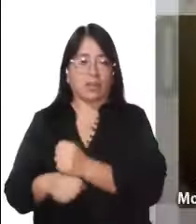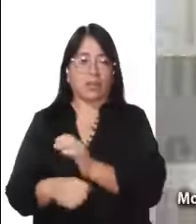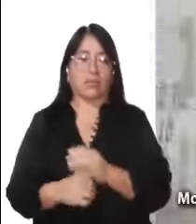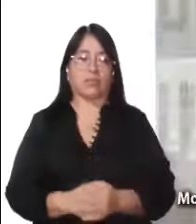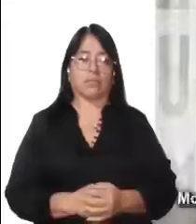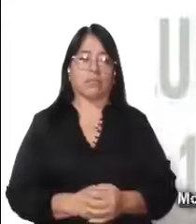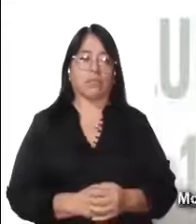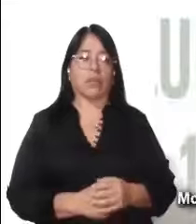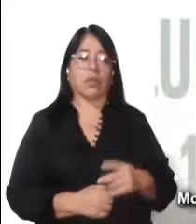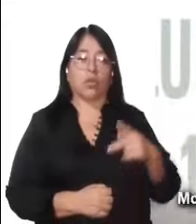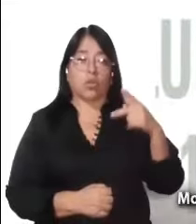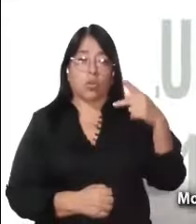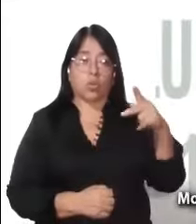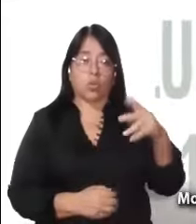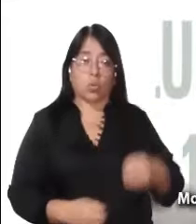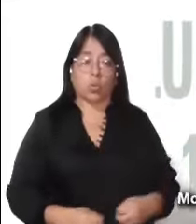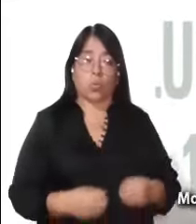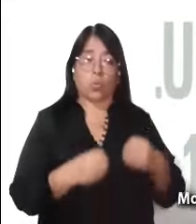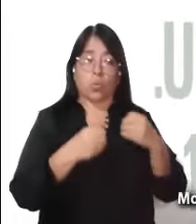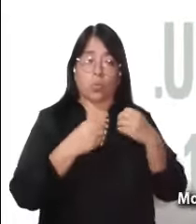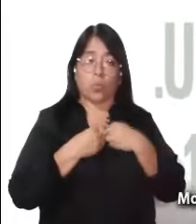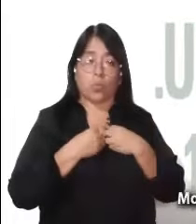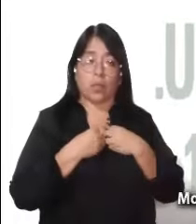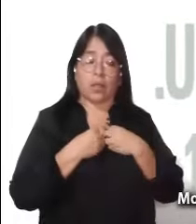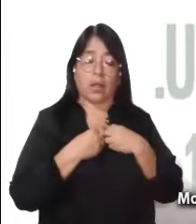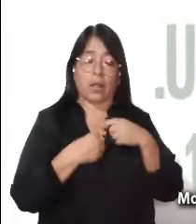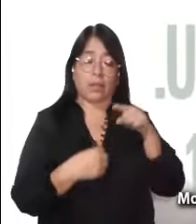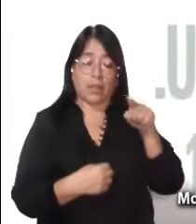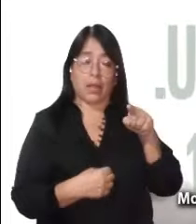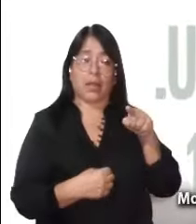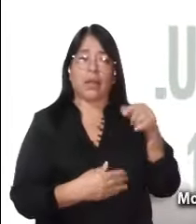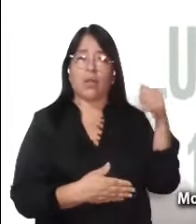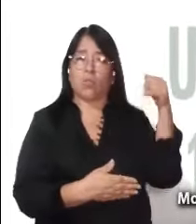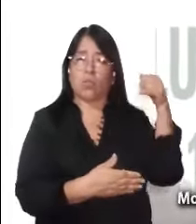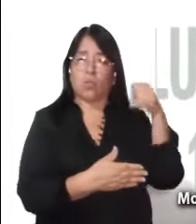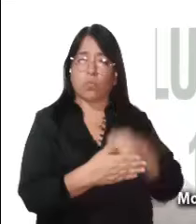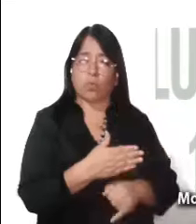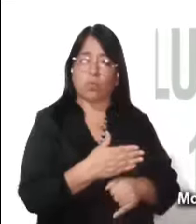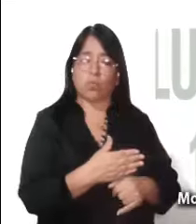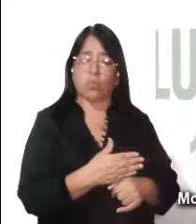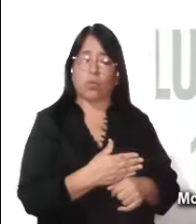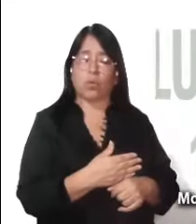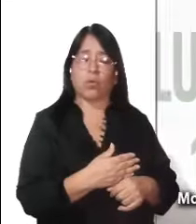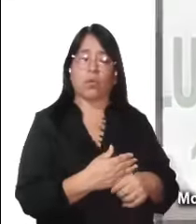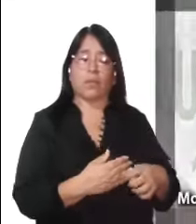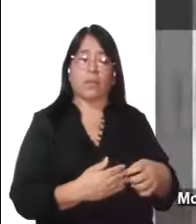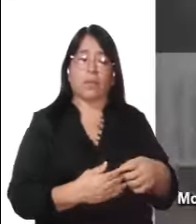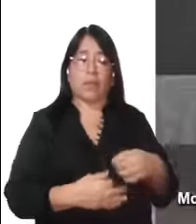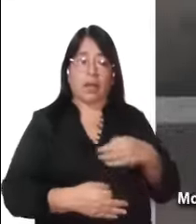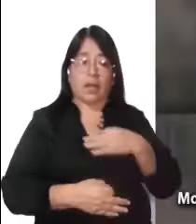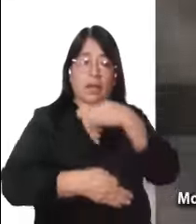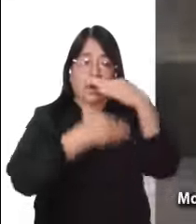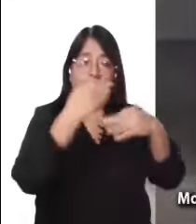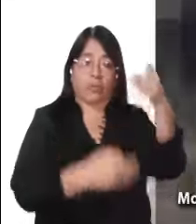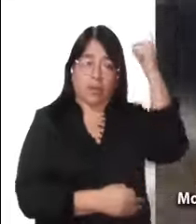Francisco, sino porque vivió con radicalidad el Evangelio y lo llevó a los extremos.